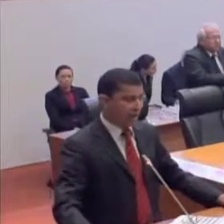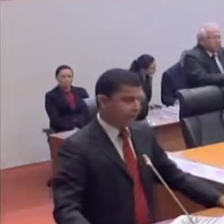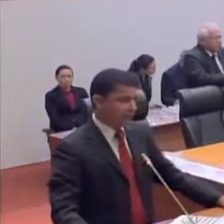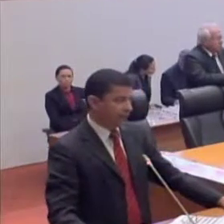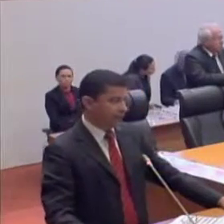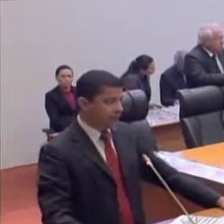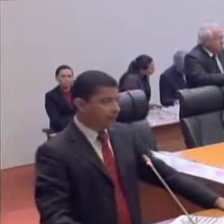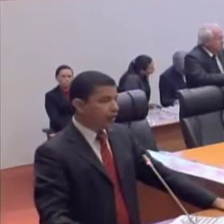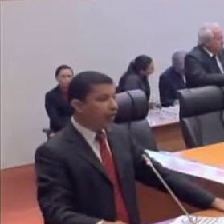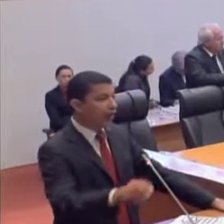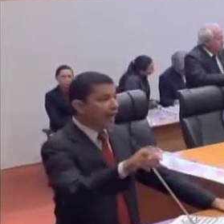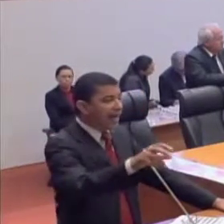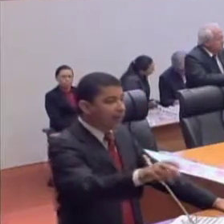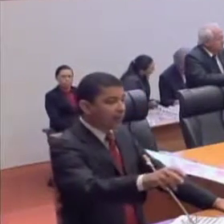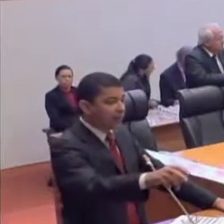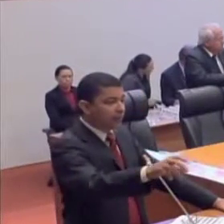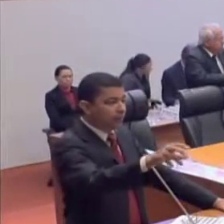particular.